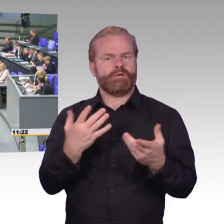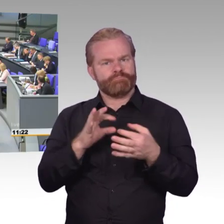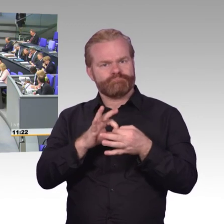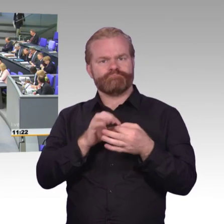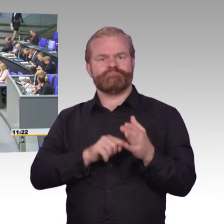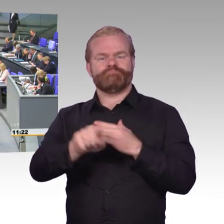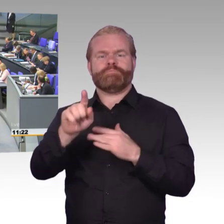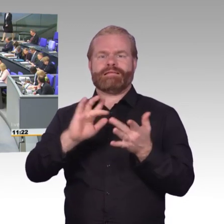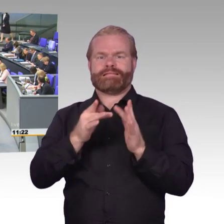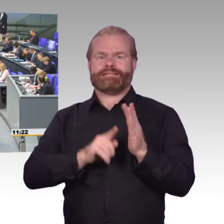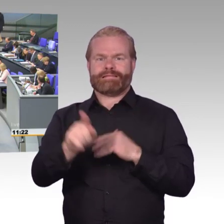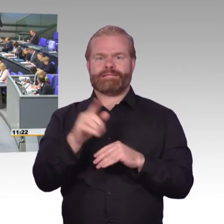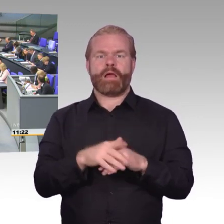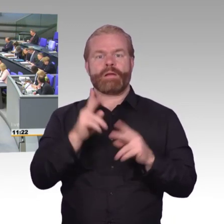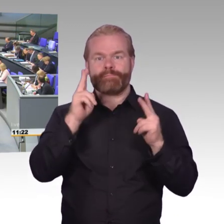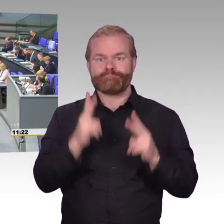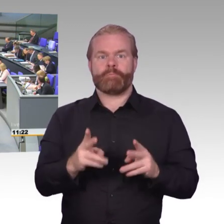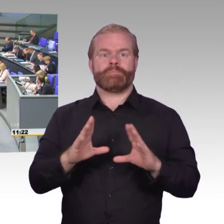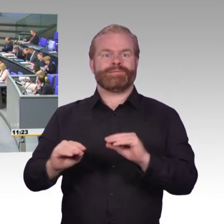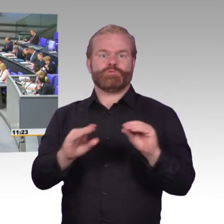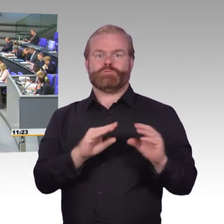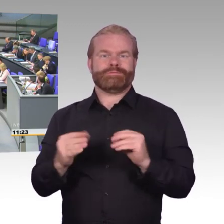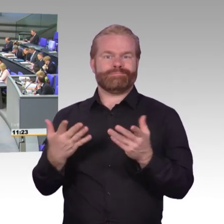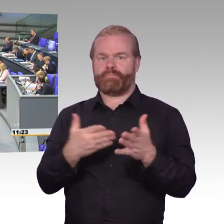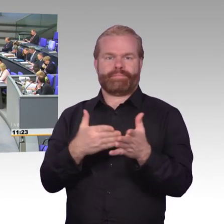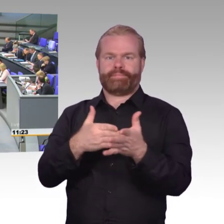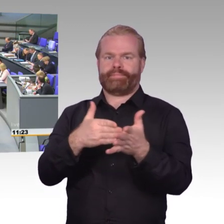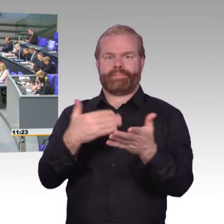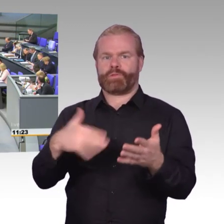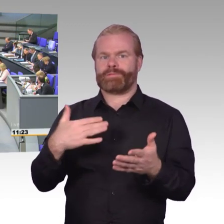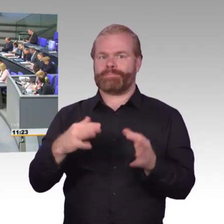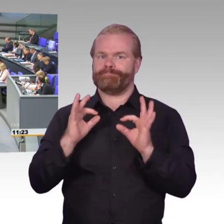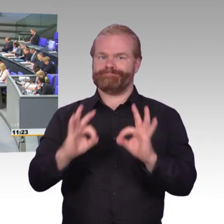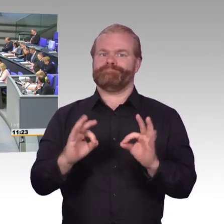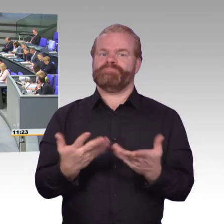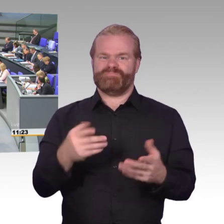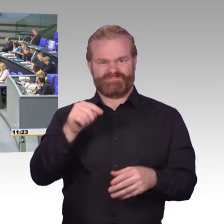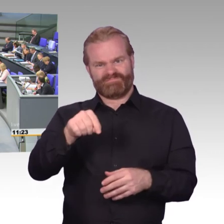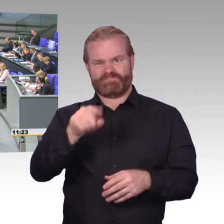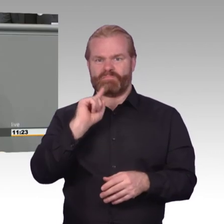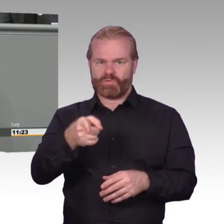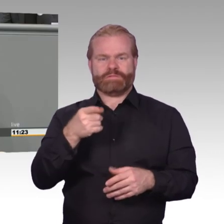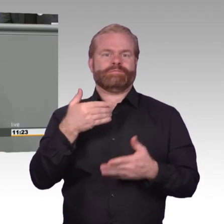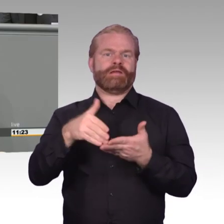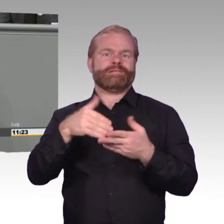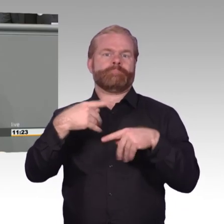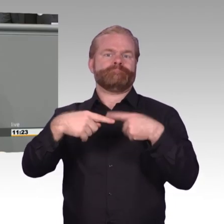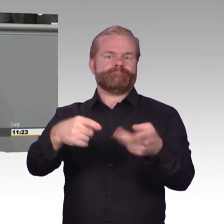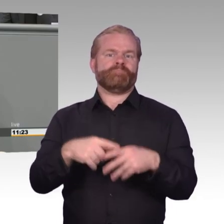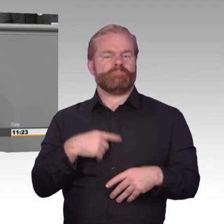Alle Telekommunikationsanbieter nun aber zu verpflichten, ihre Kommunikationsdienste Ende-zu-ende verschlüsselt anzubieten, liebe FDP, darüber sollten wir noch